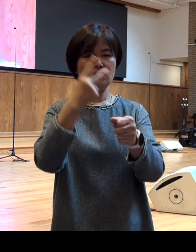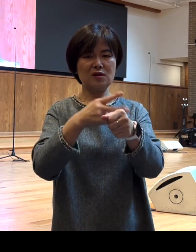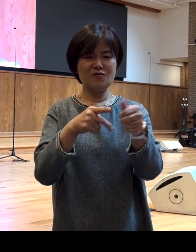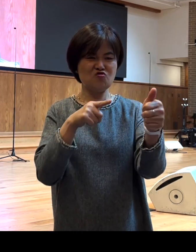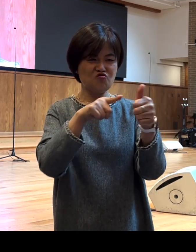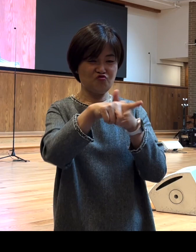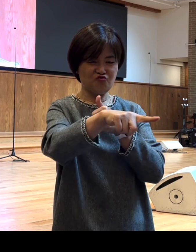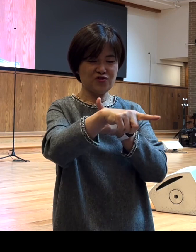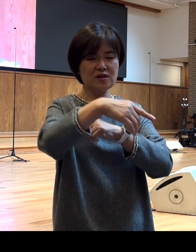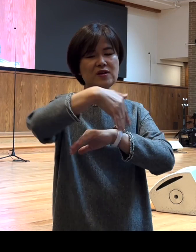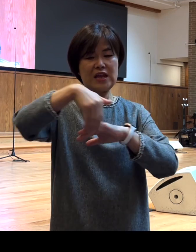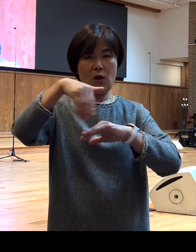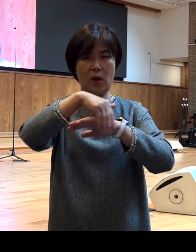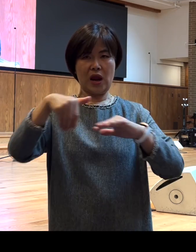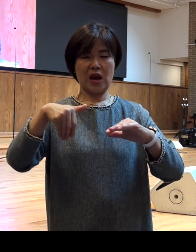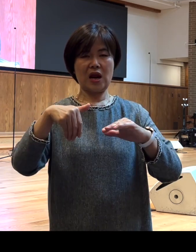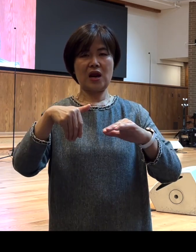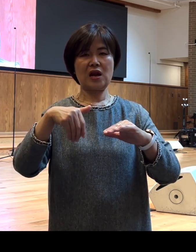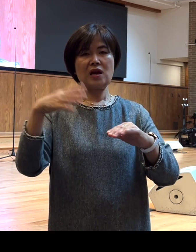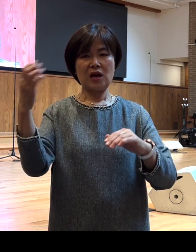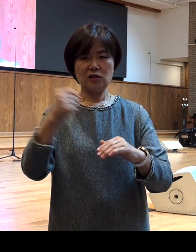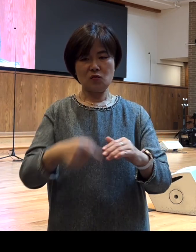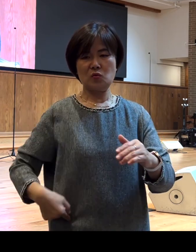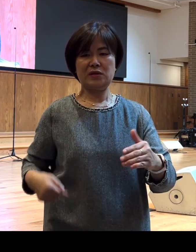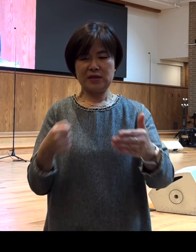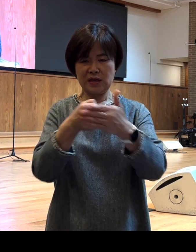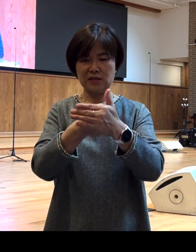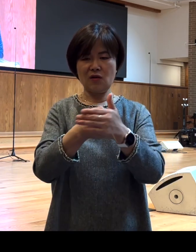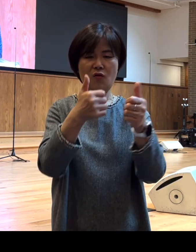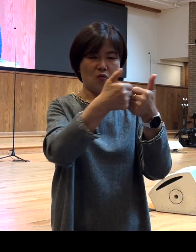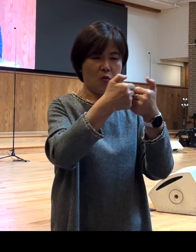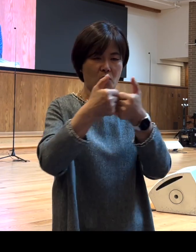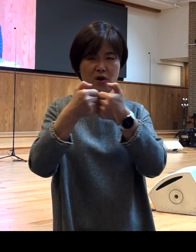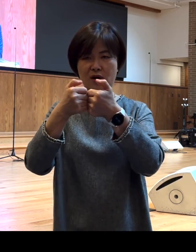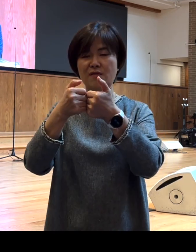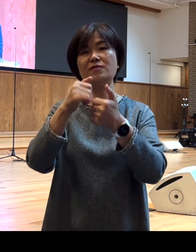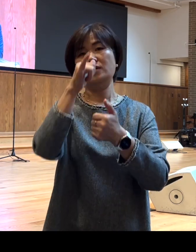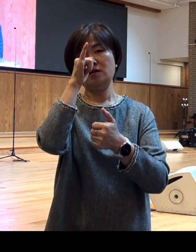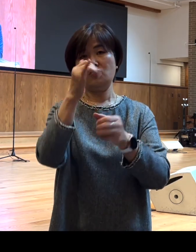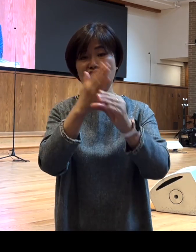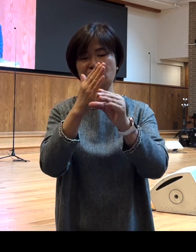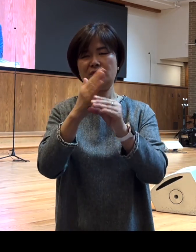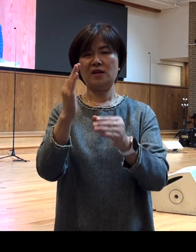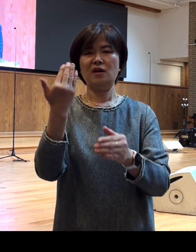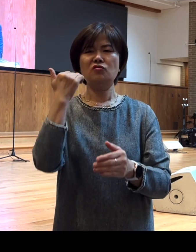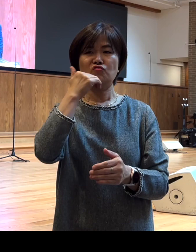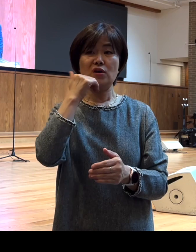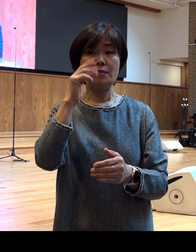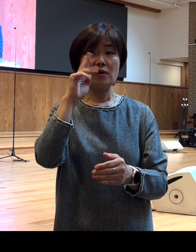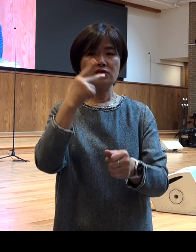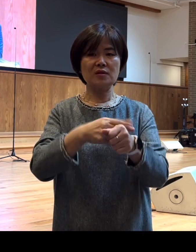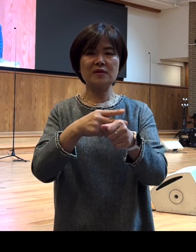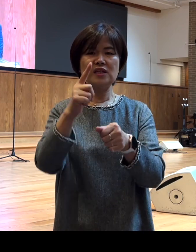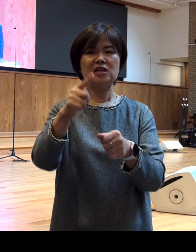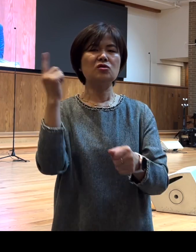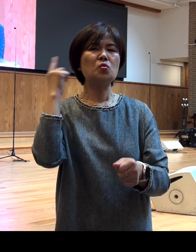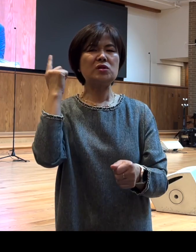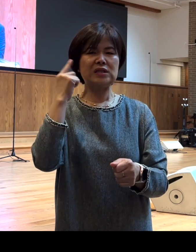아마 작정을 하고 계획을 하고 있었던 것입니다 누군가 바울에게 이 소식을 알렸을 것입니다